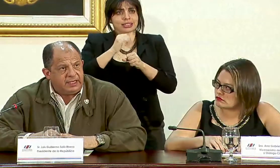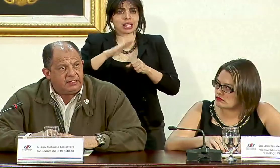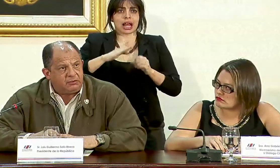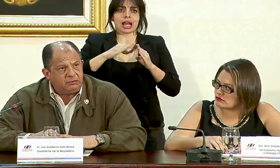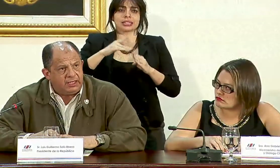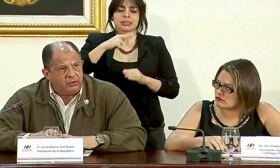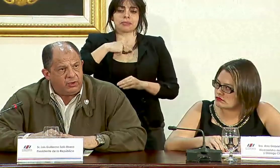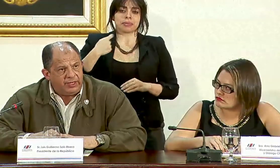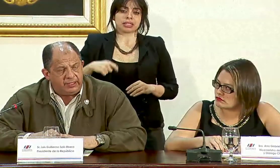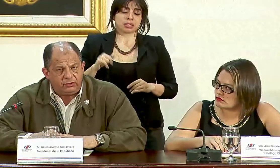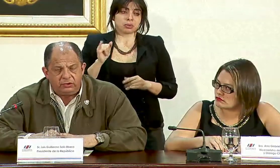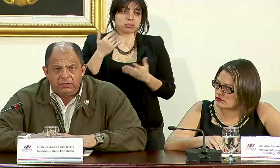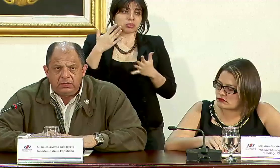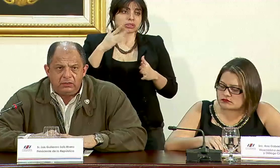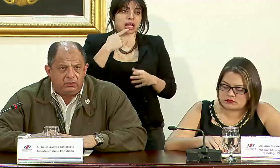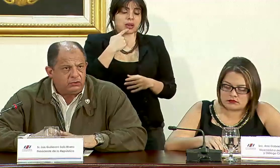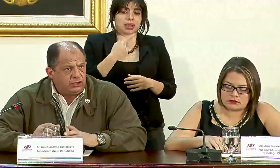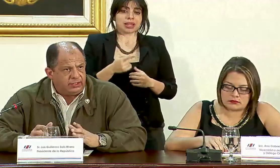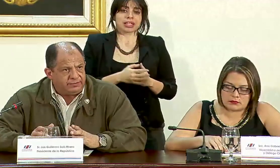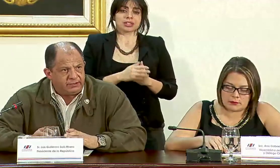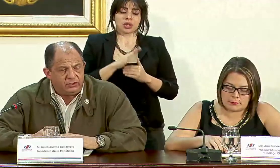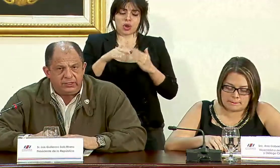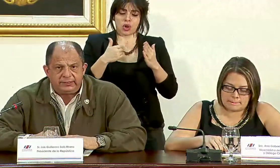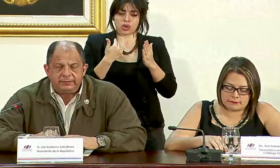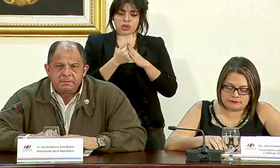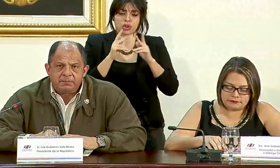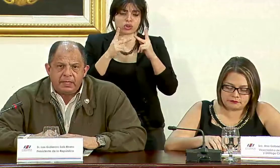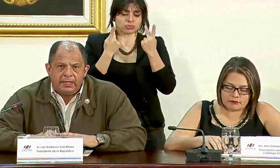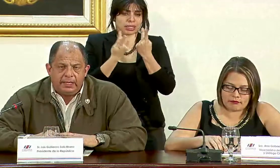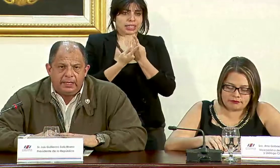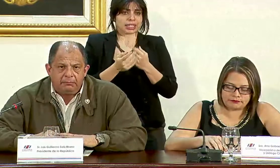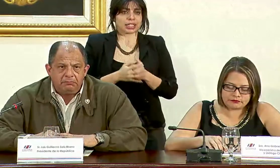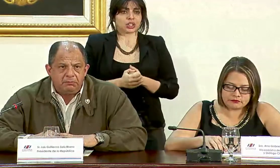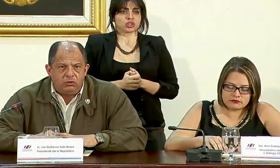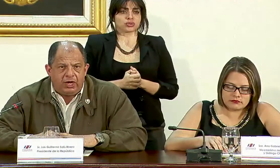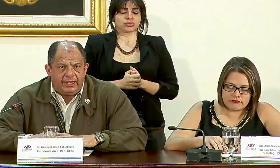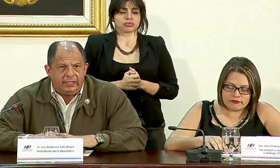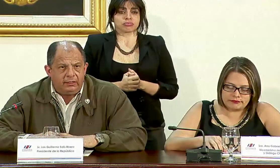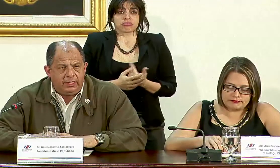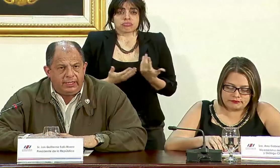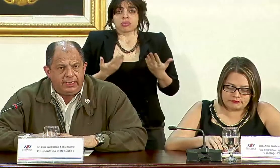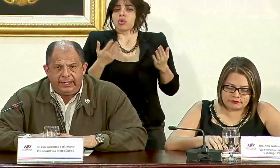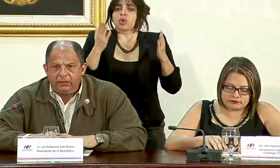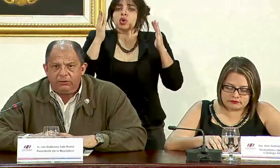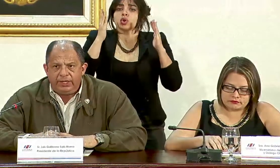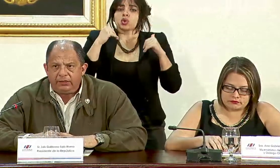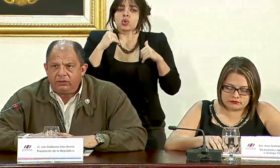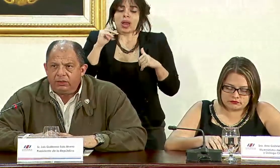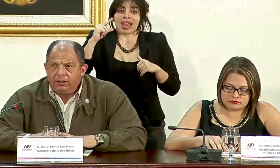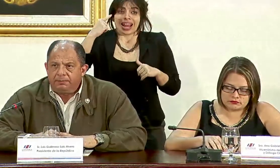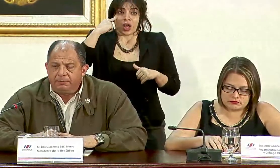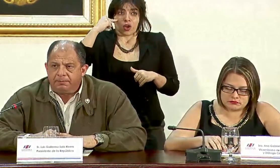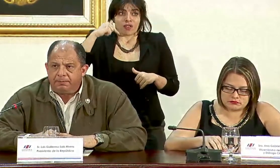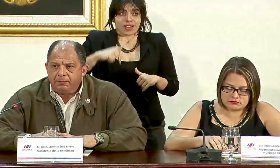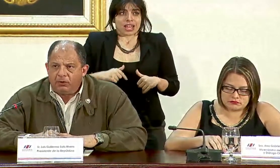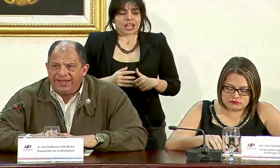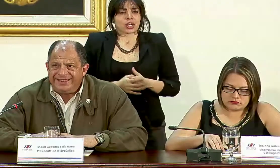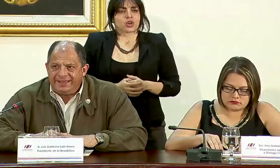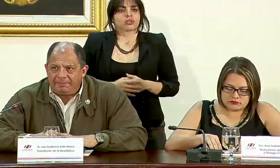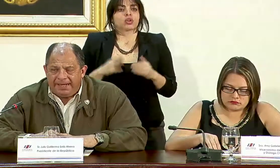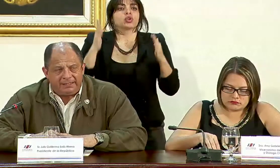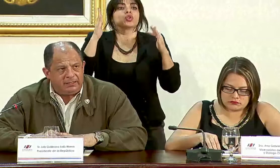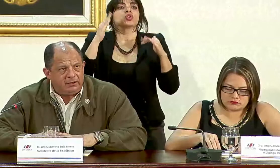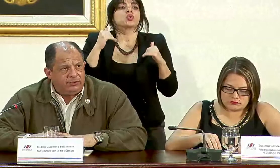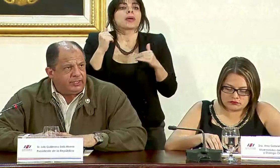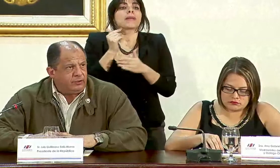Presidencial con un diálogo abierto con todas las fracciones no hay en el gobierno no